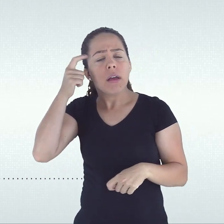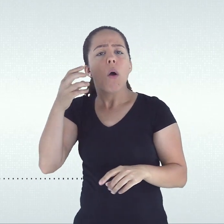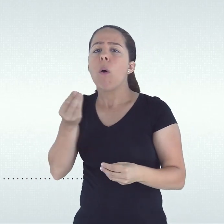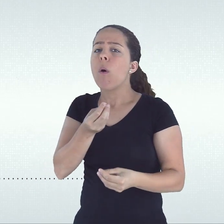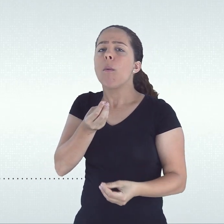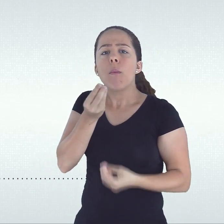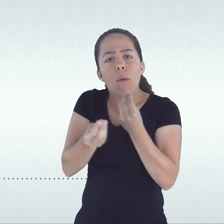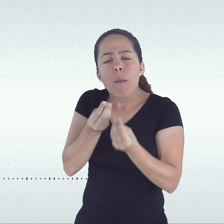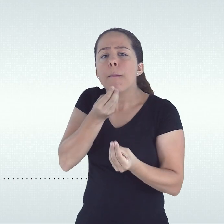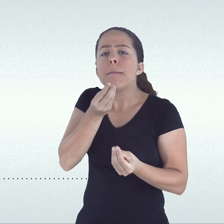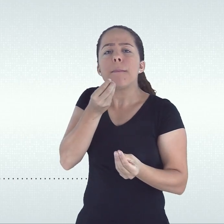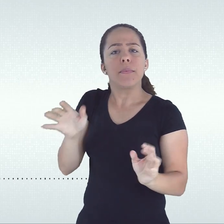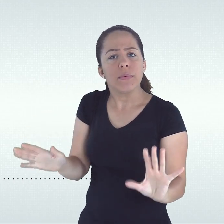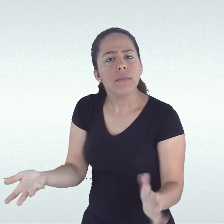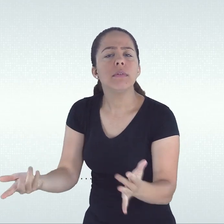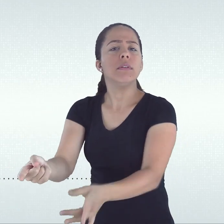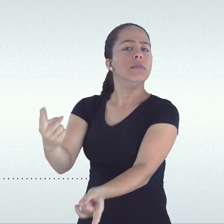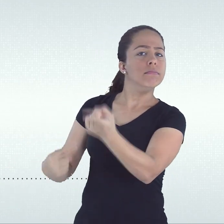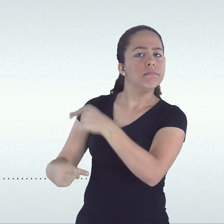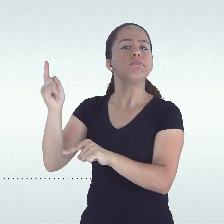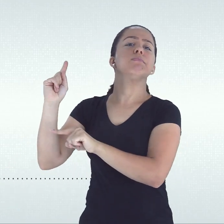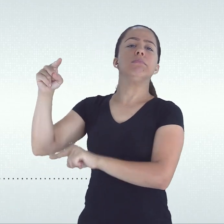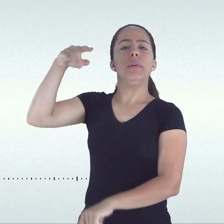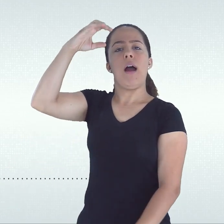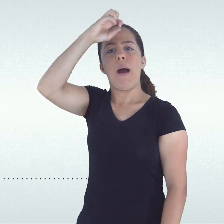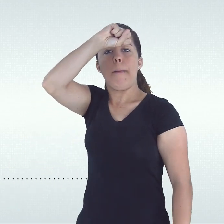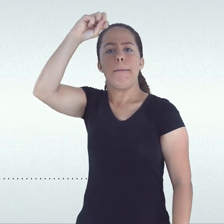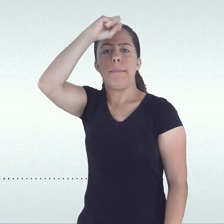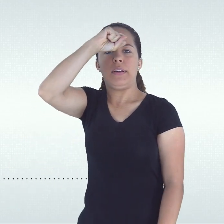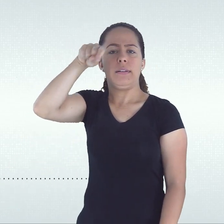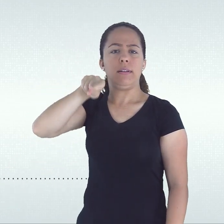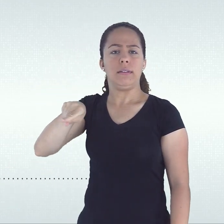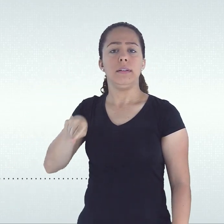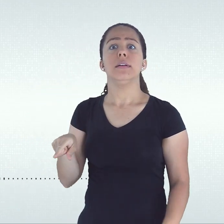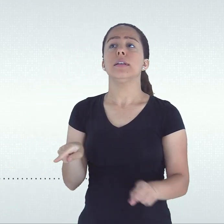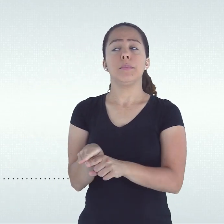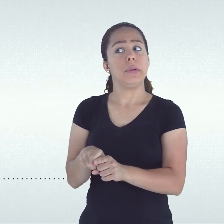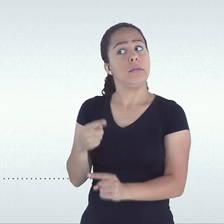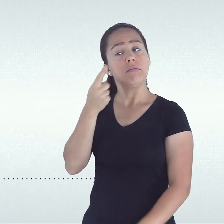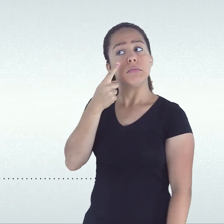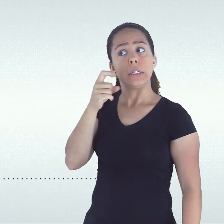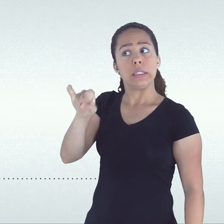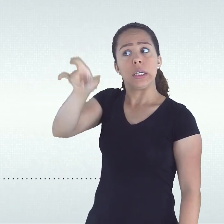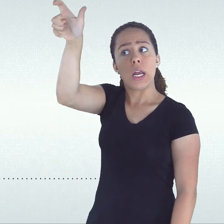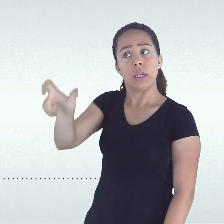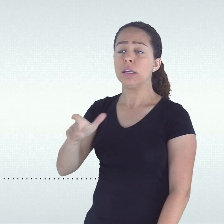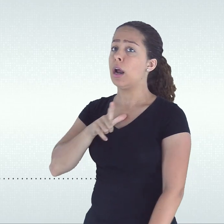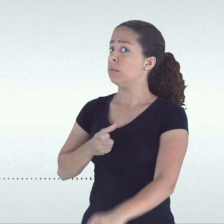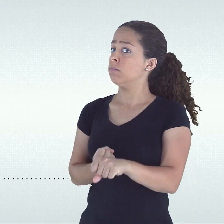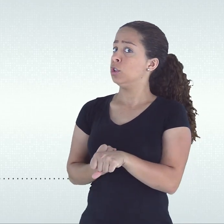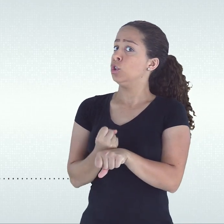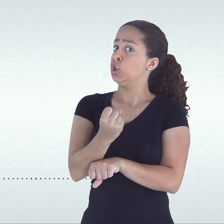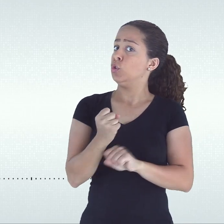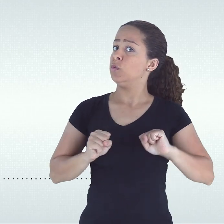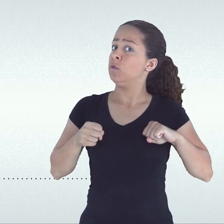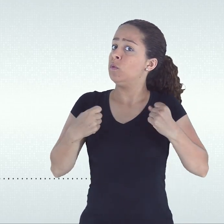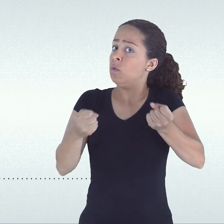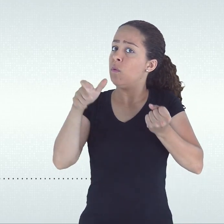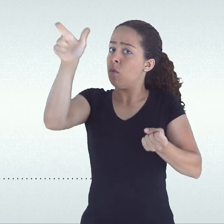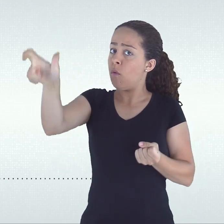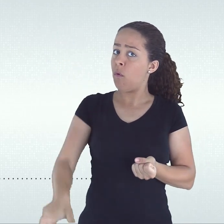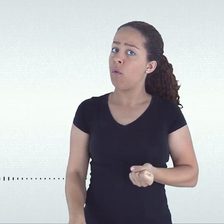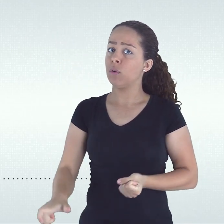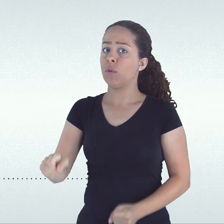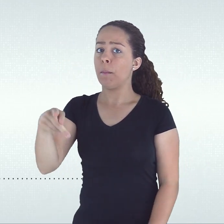-los, já que o estudante que ainda não aprendeu determinado conteúdo pode aprender, se houver empenho dos